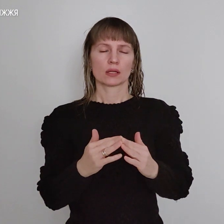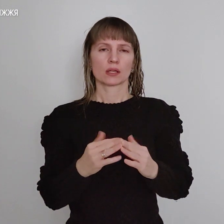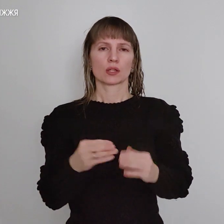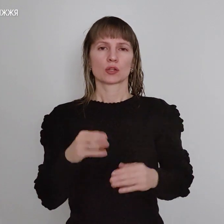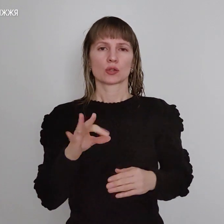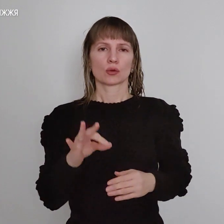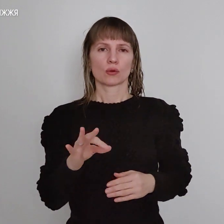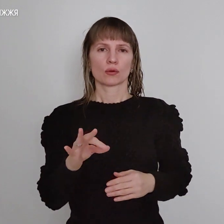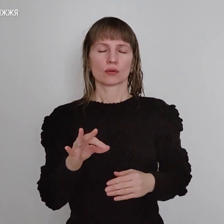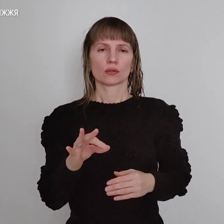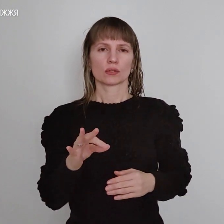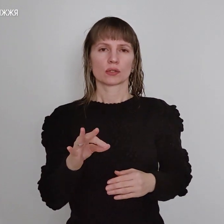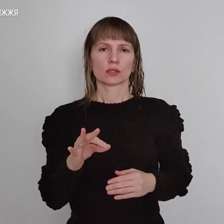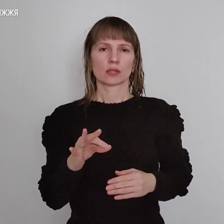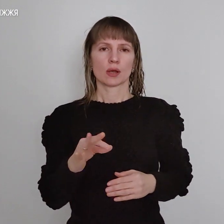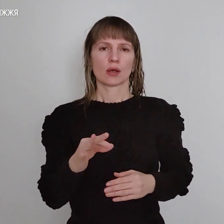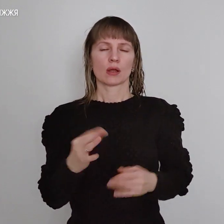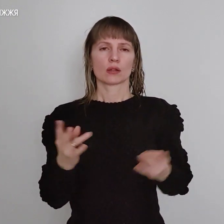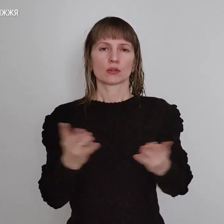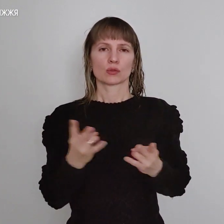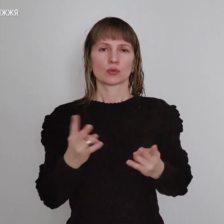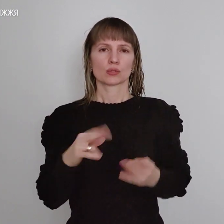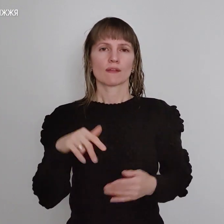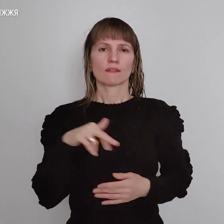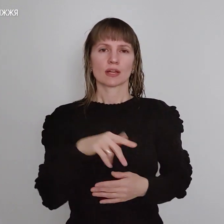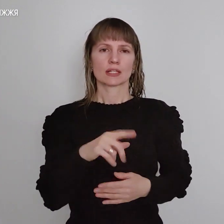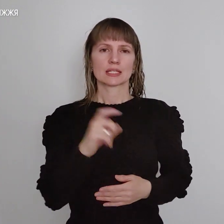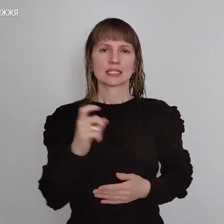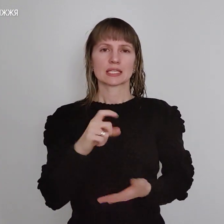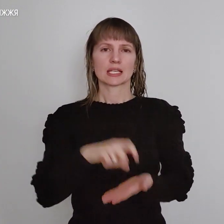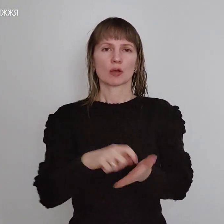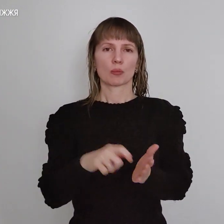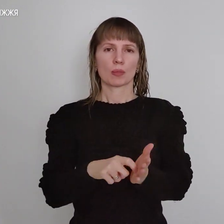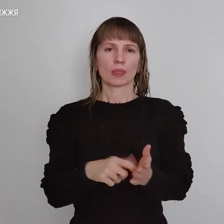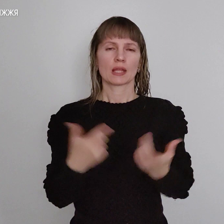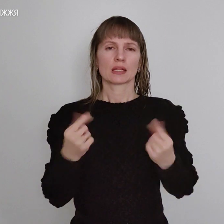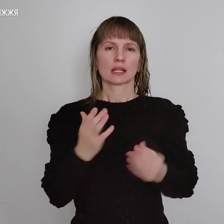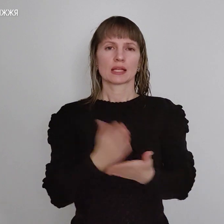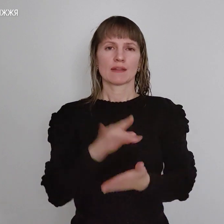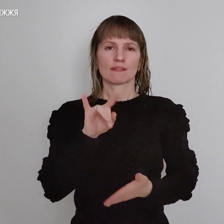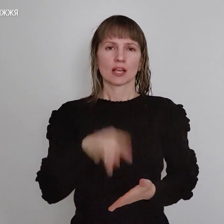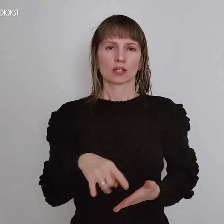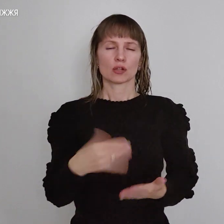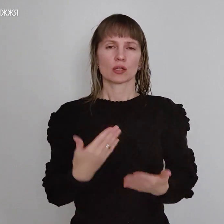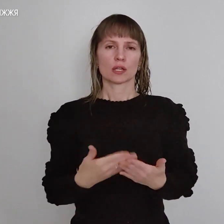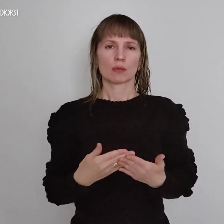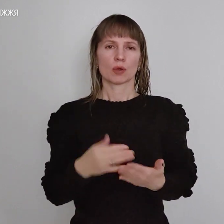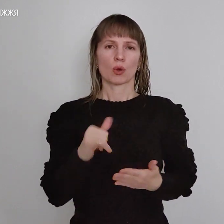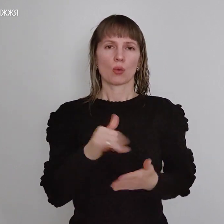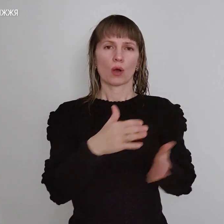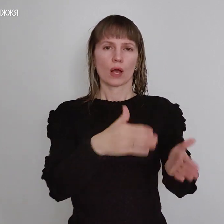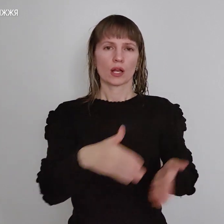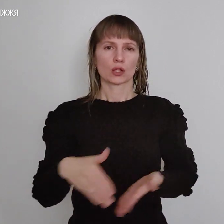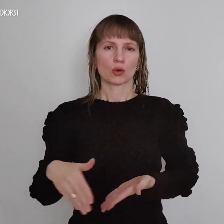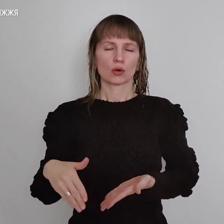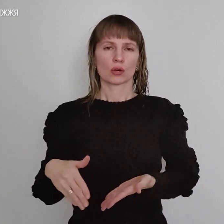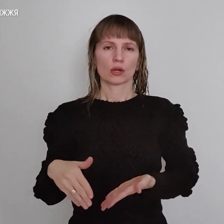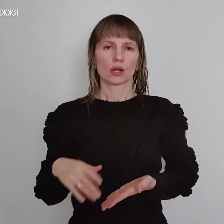бажано вийти з кімнати, де є вікно, наприклад, у коридор. Бувають такі